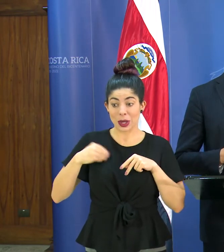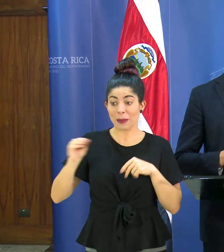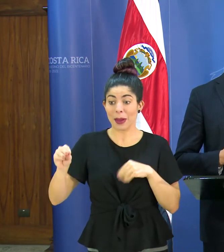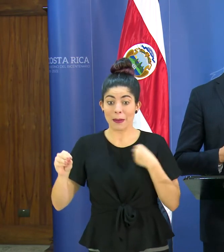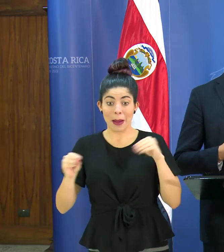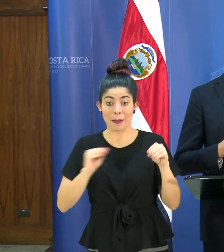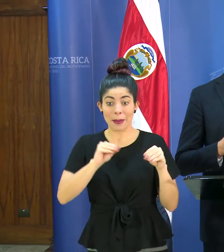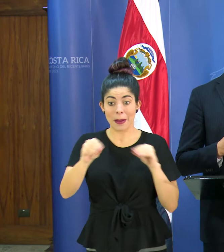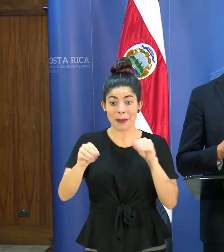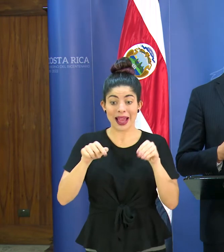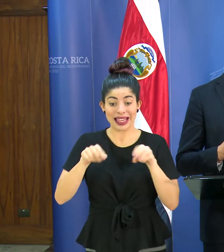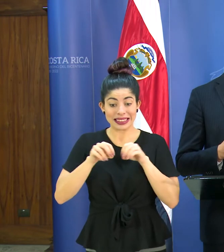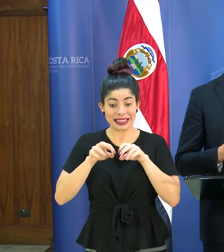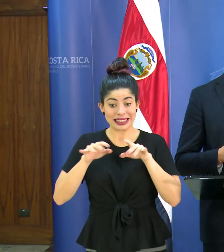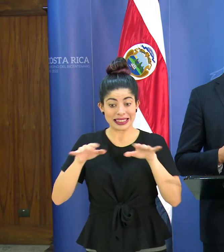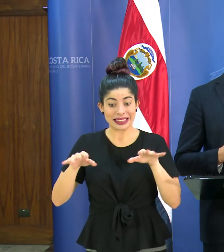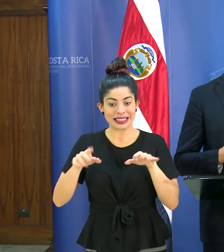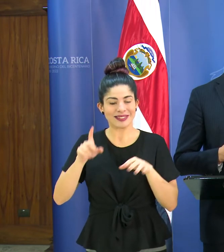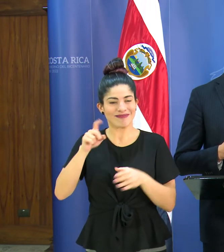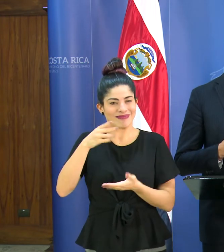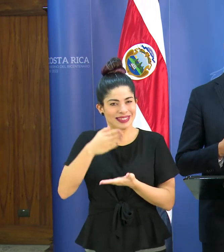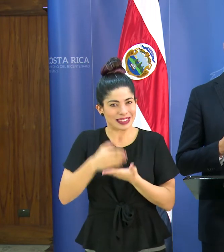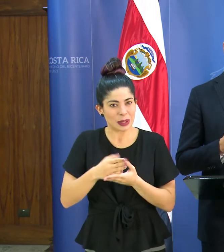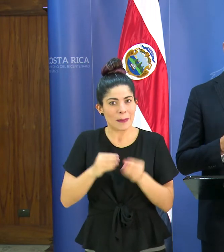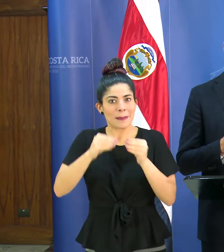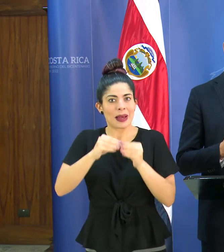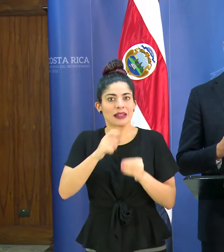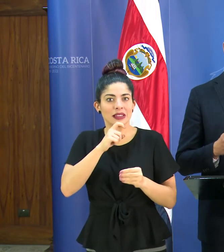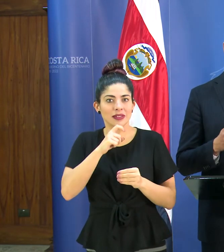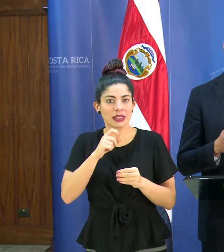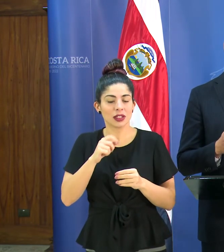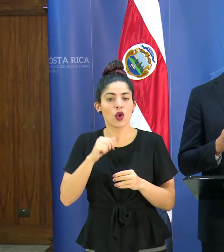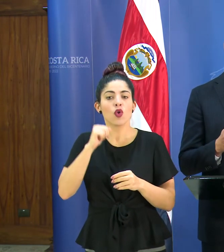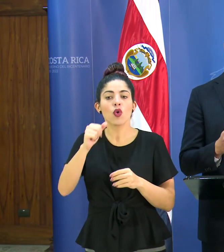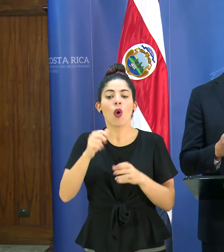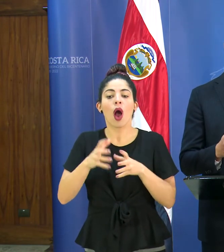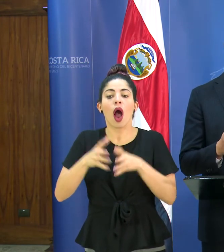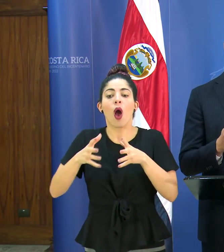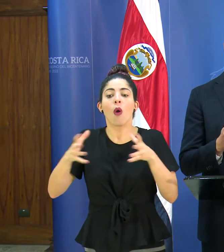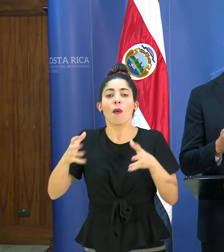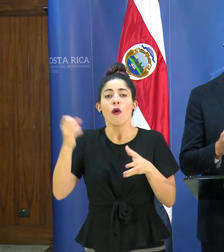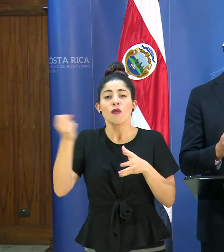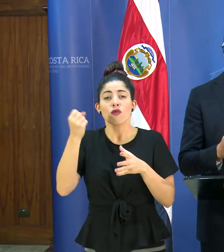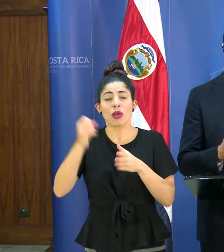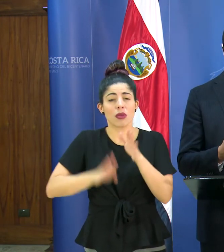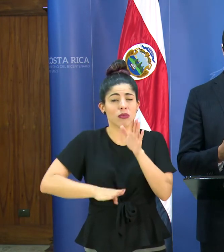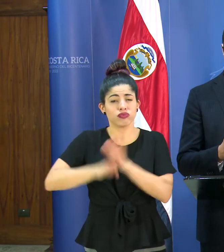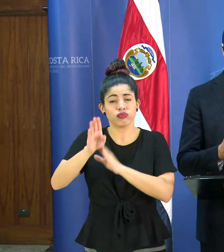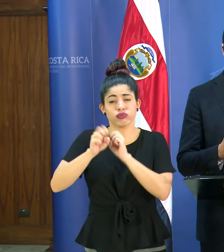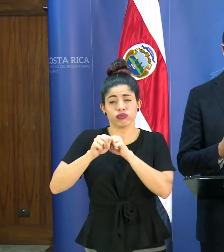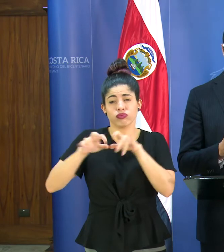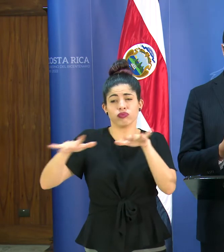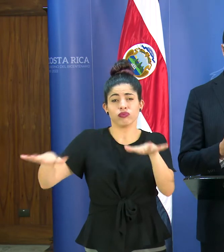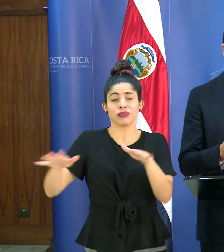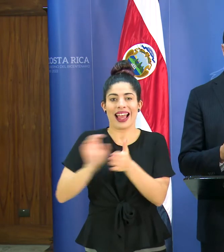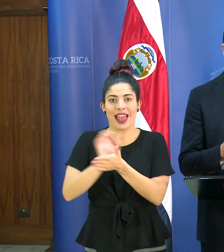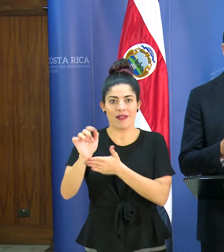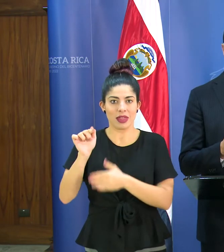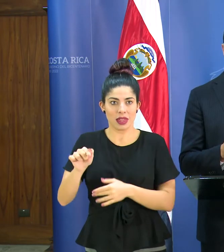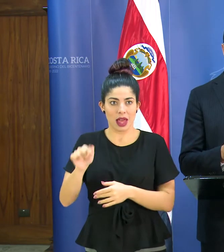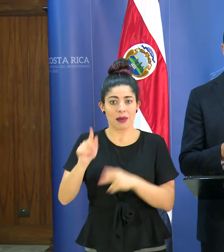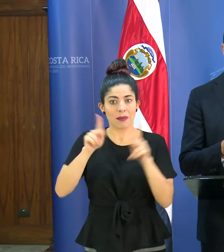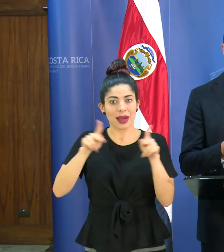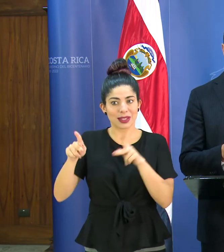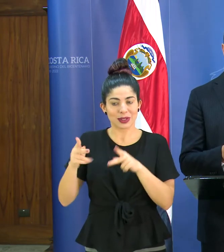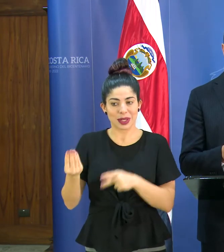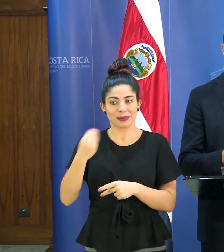no se establezcan con facilidad. No haya un aumento abrupto, masivo, de personas